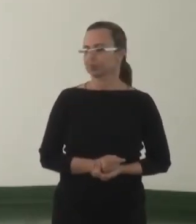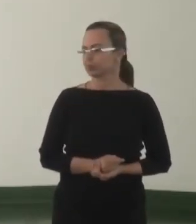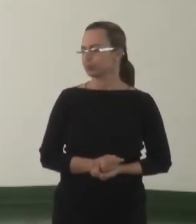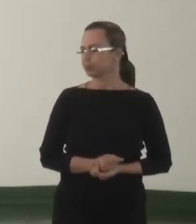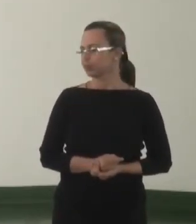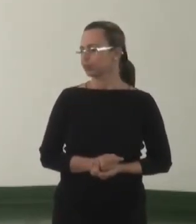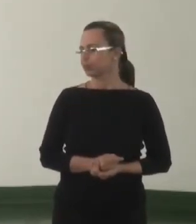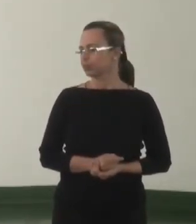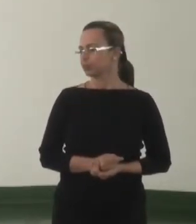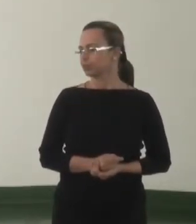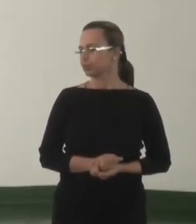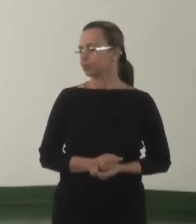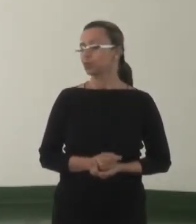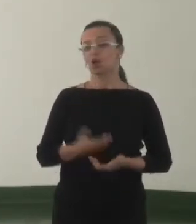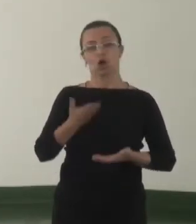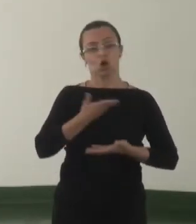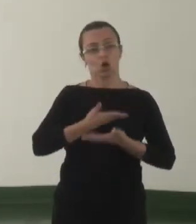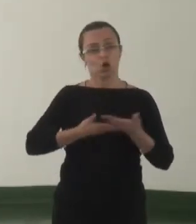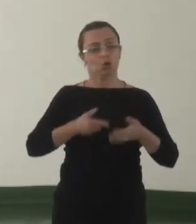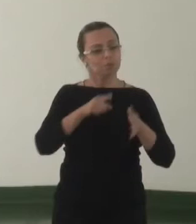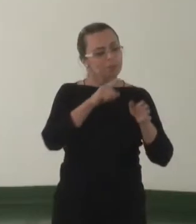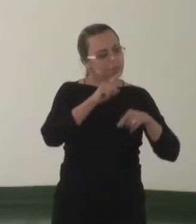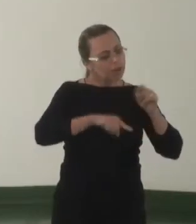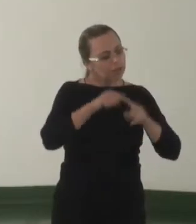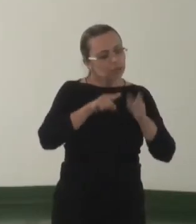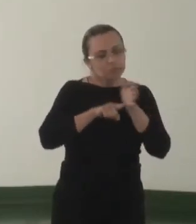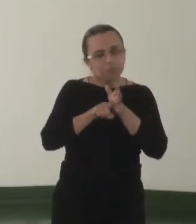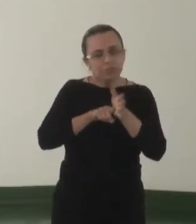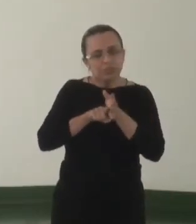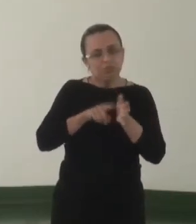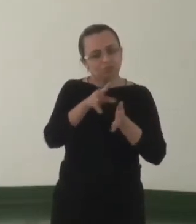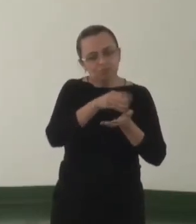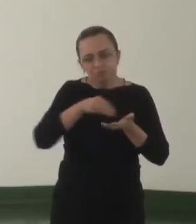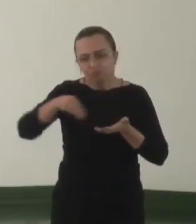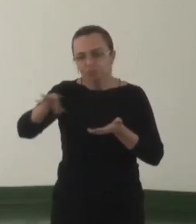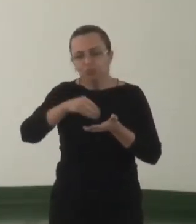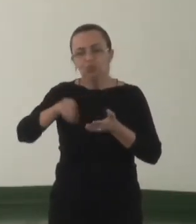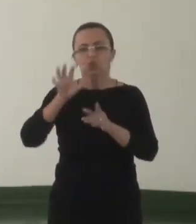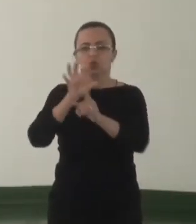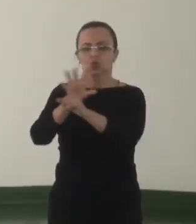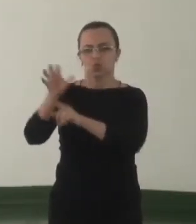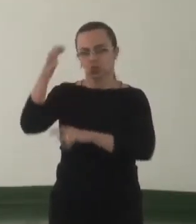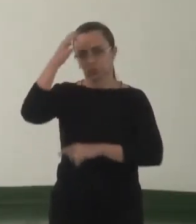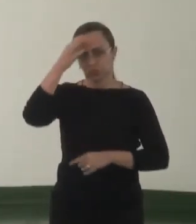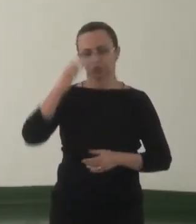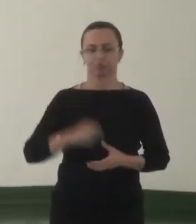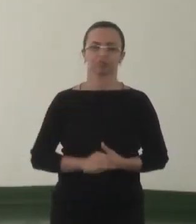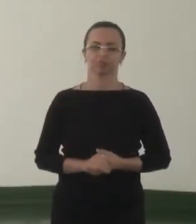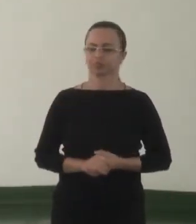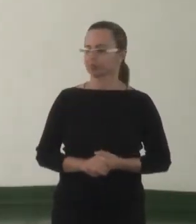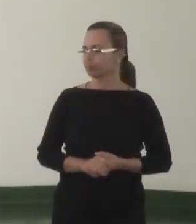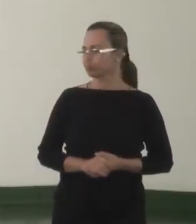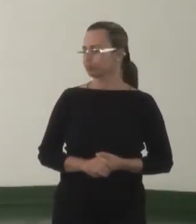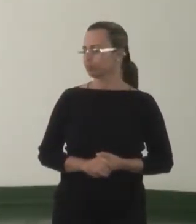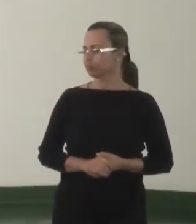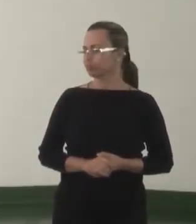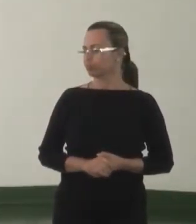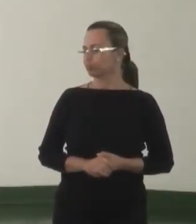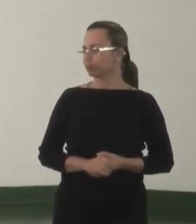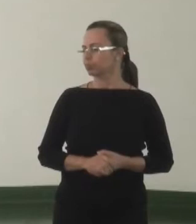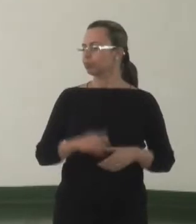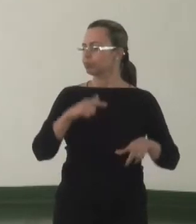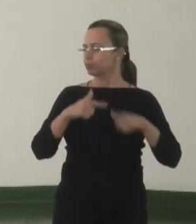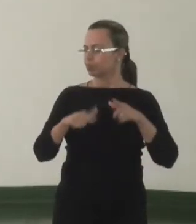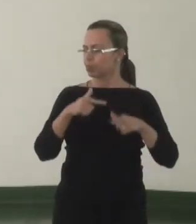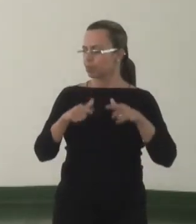Compartilhamento de material de pesquisa e conscientização. Trabalhar em